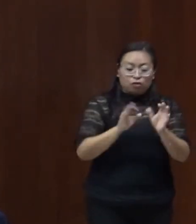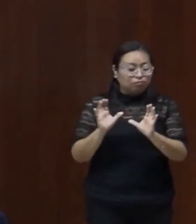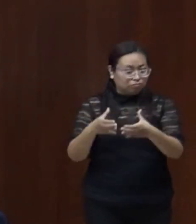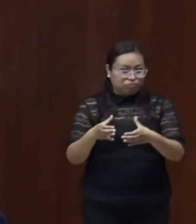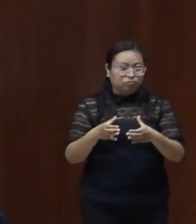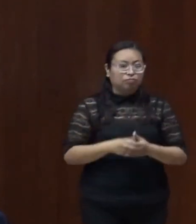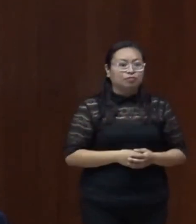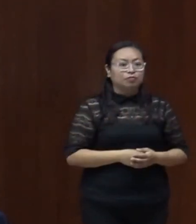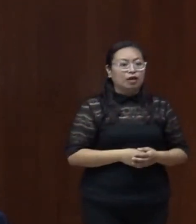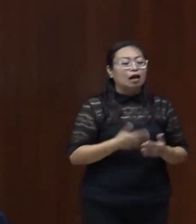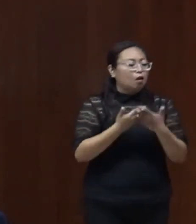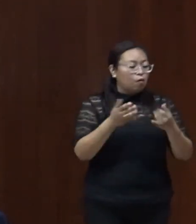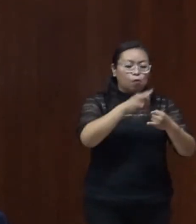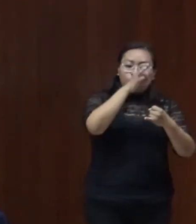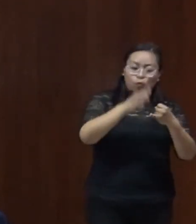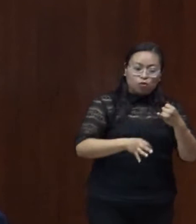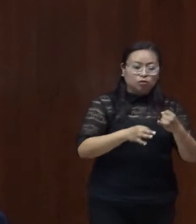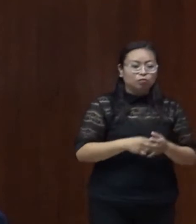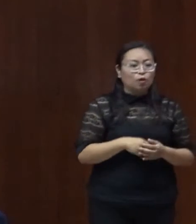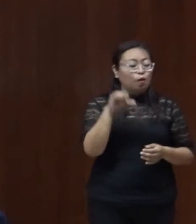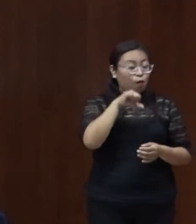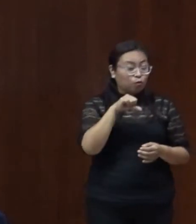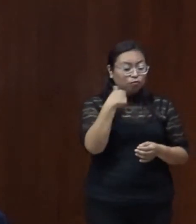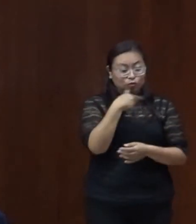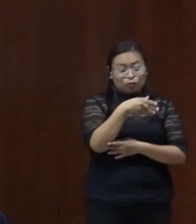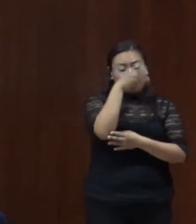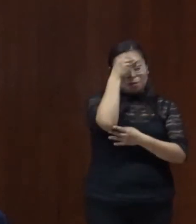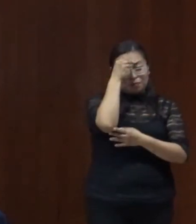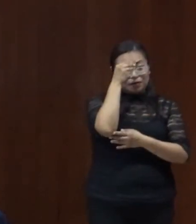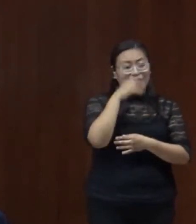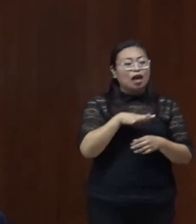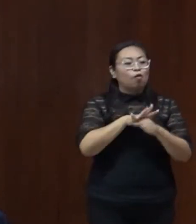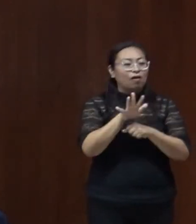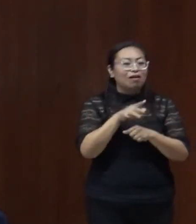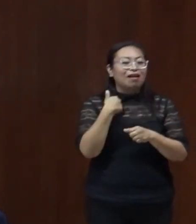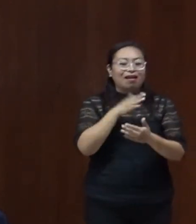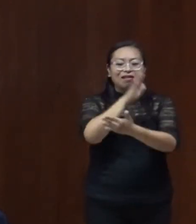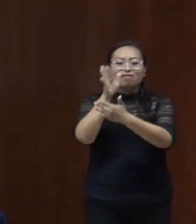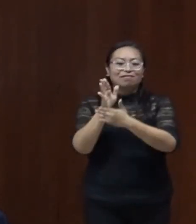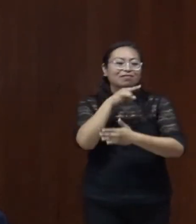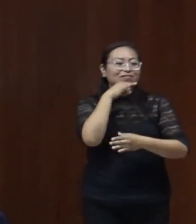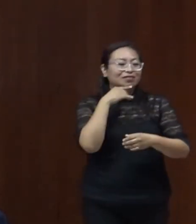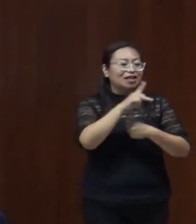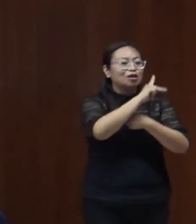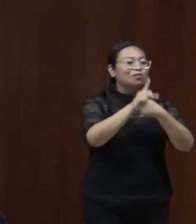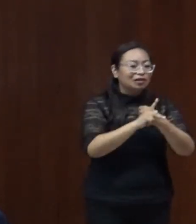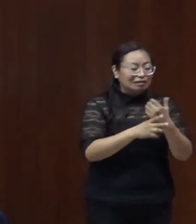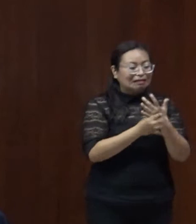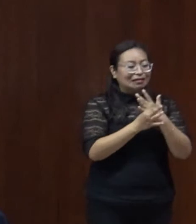por último, y este ejercicio lo acabo yo de aprender en Chile, en un congreso, donde había una mesa